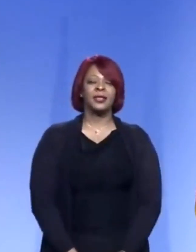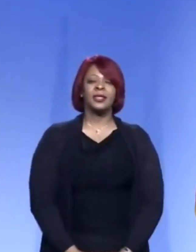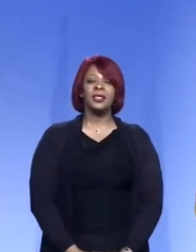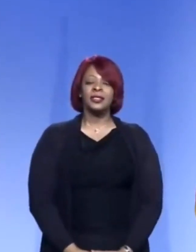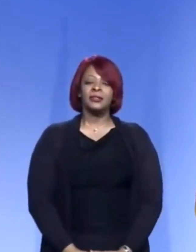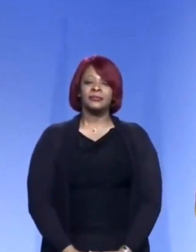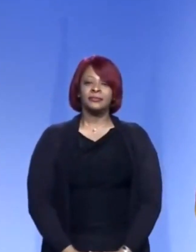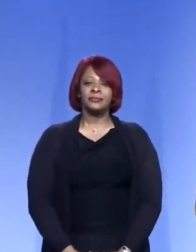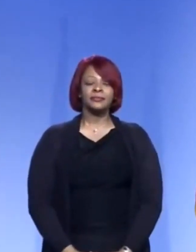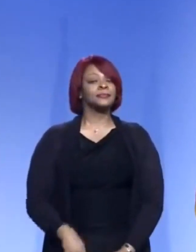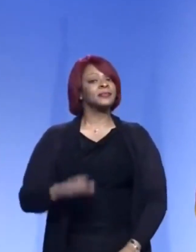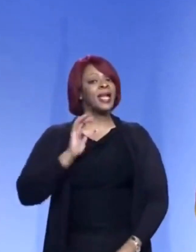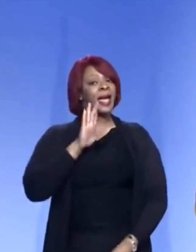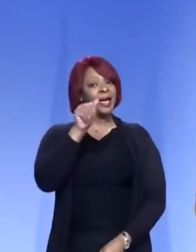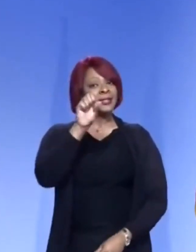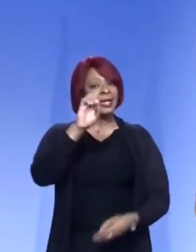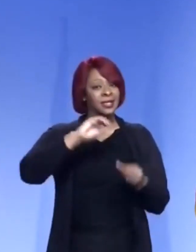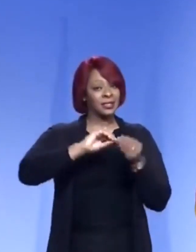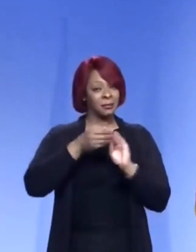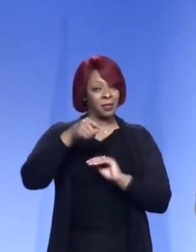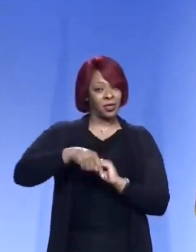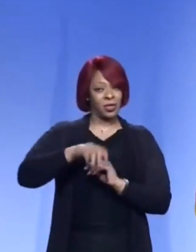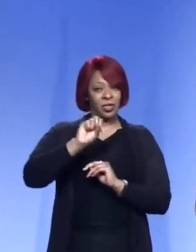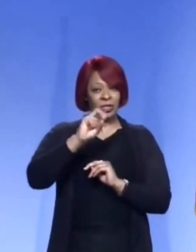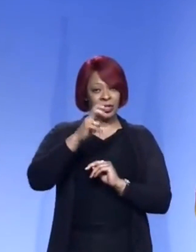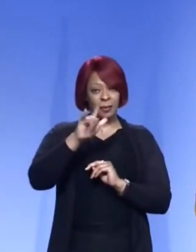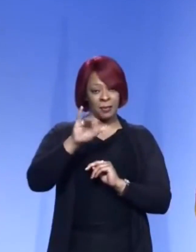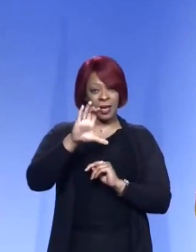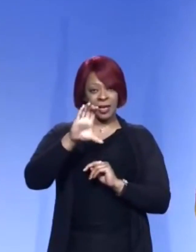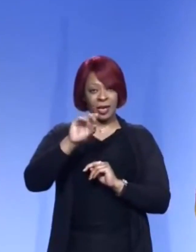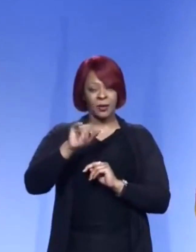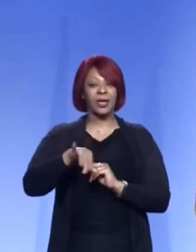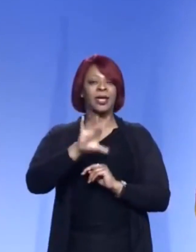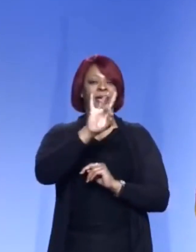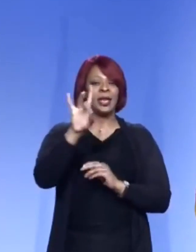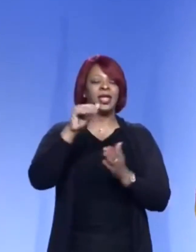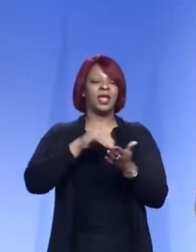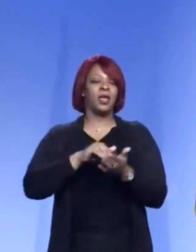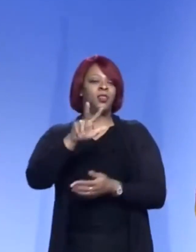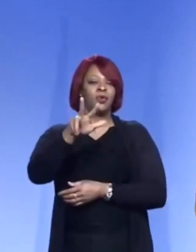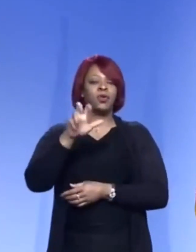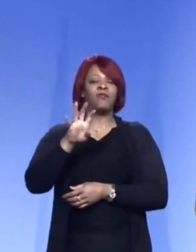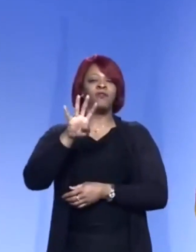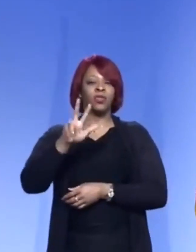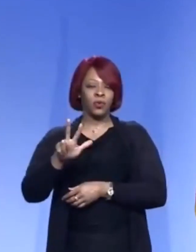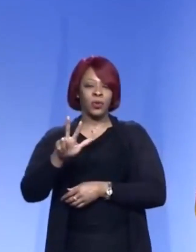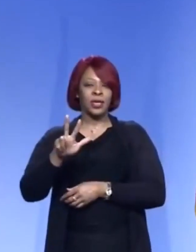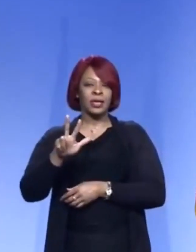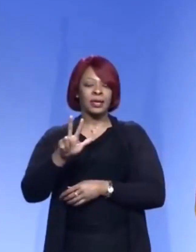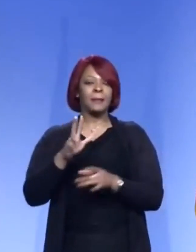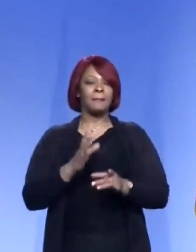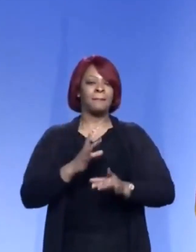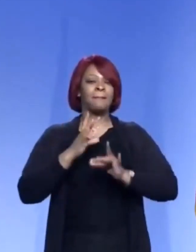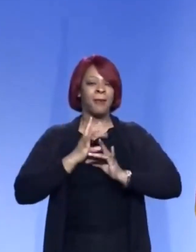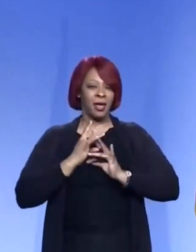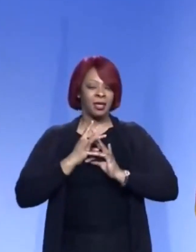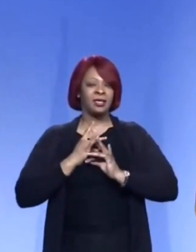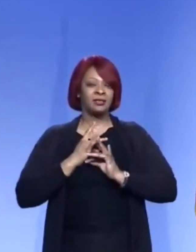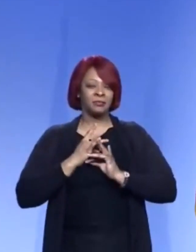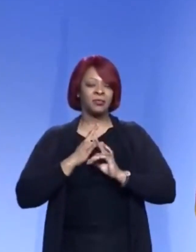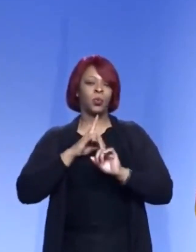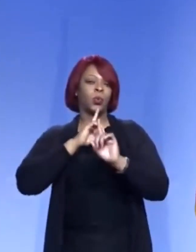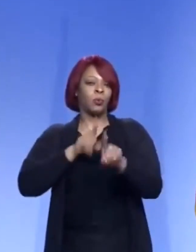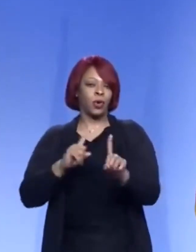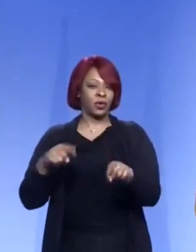números de casos, en el Condado de Shelby ya van 88,343 casos reportados desde que comenzó la